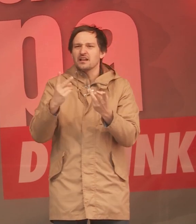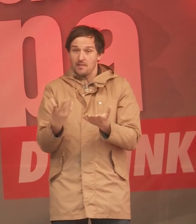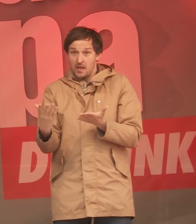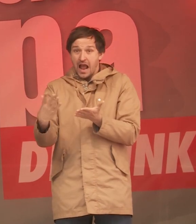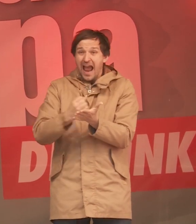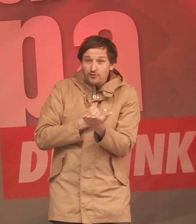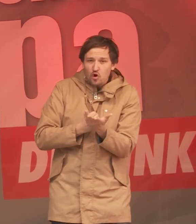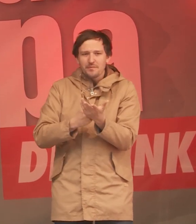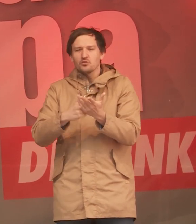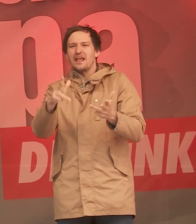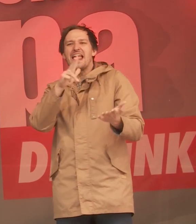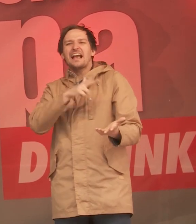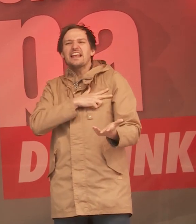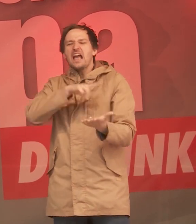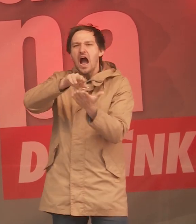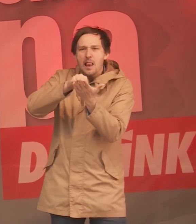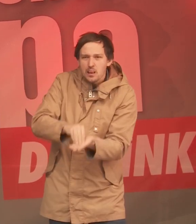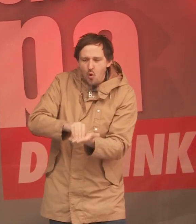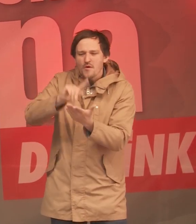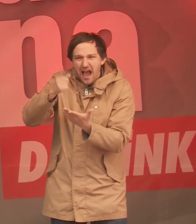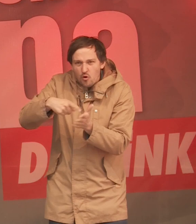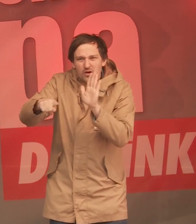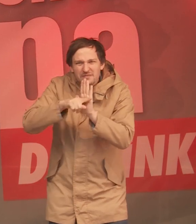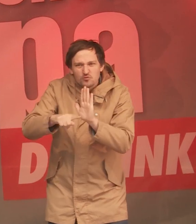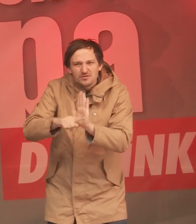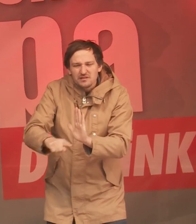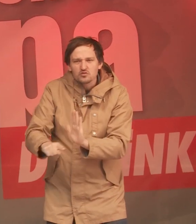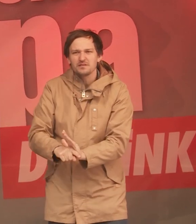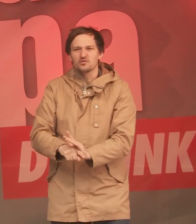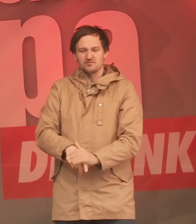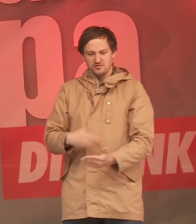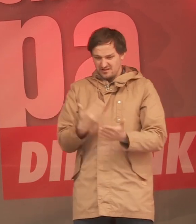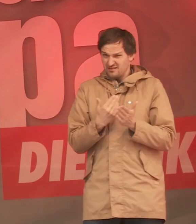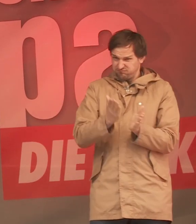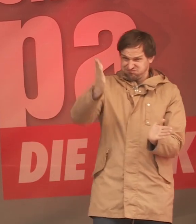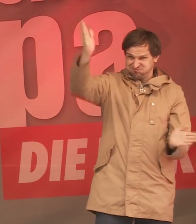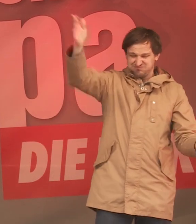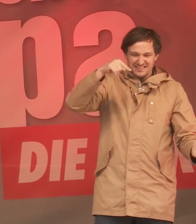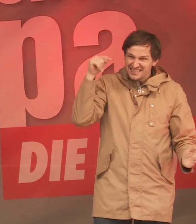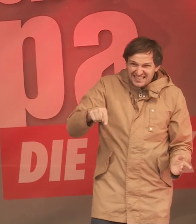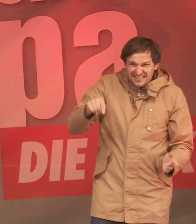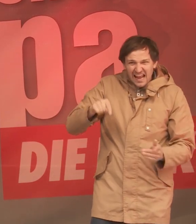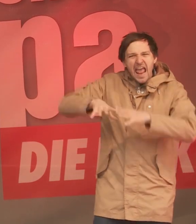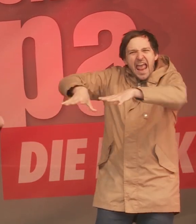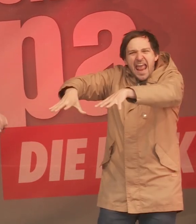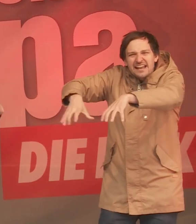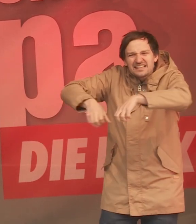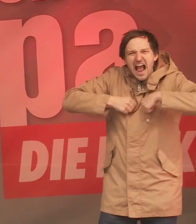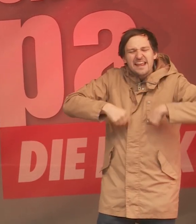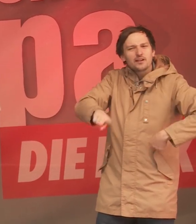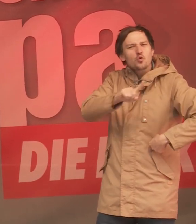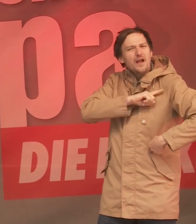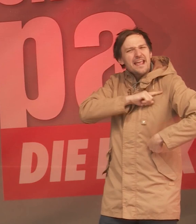Reallöhnen. Und was soll man da anders dazu sagen, dass das eine Form von Enteignung ist?